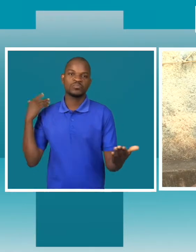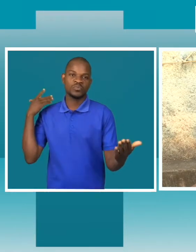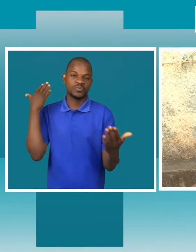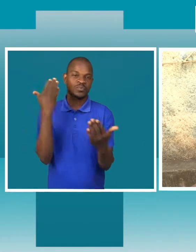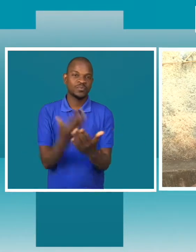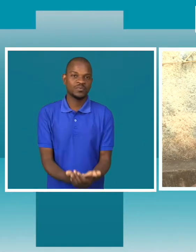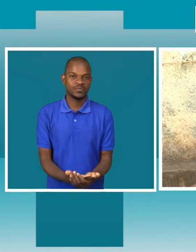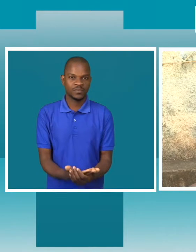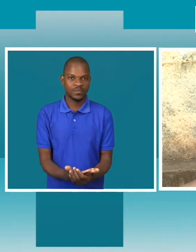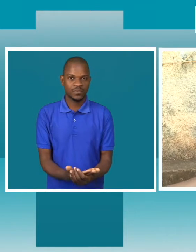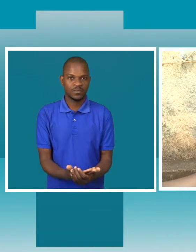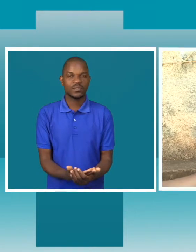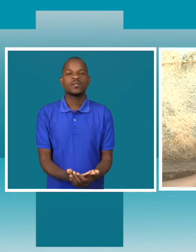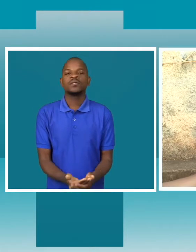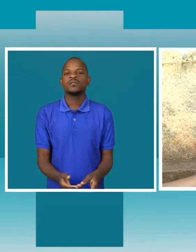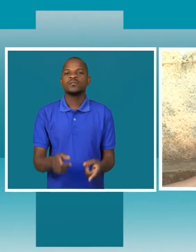Eu nunca fui no lar.